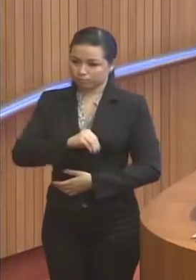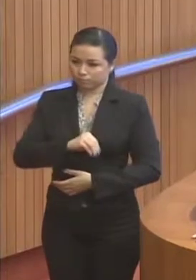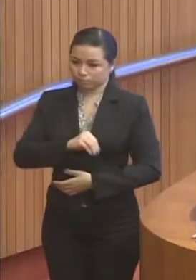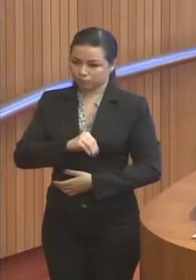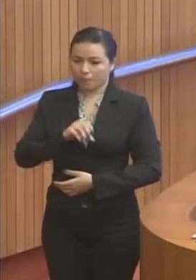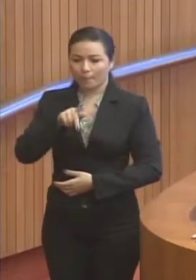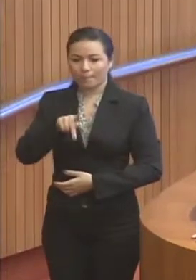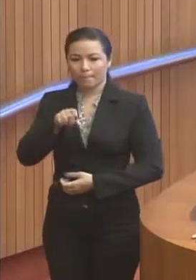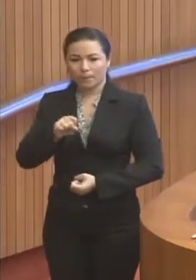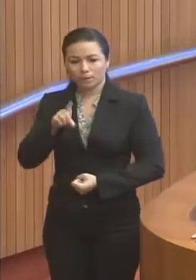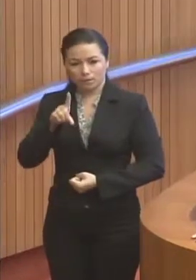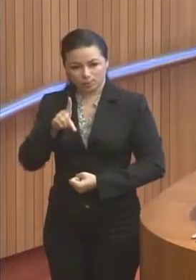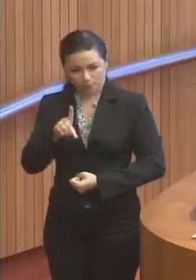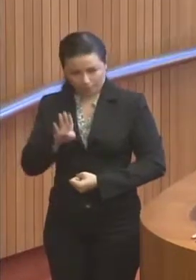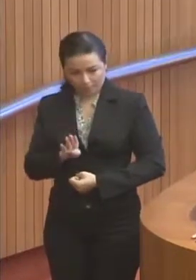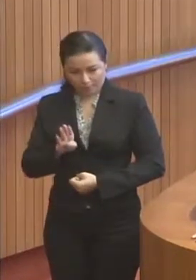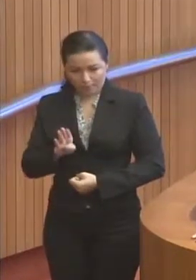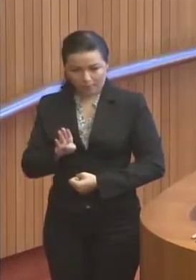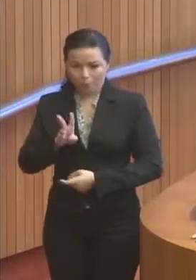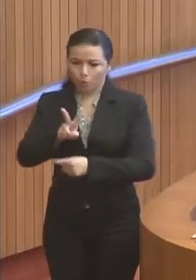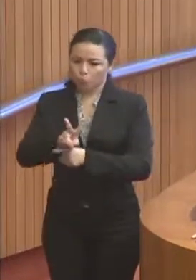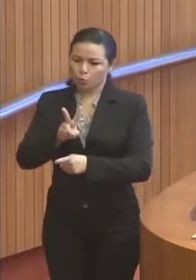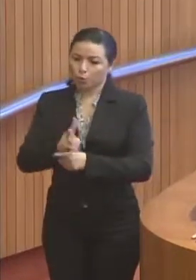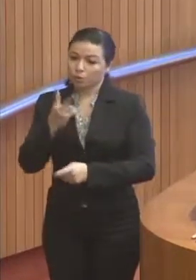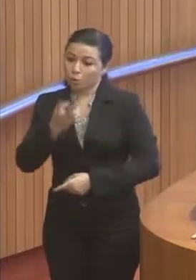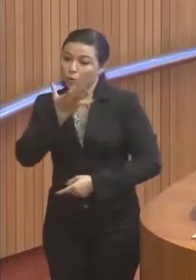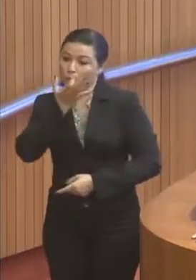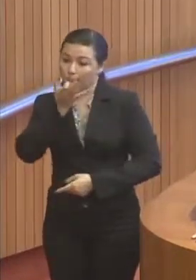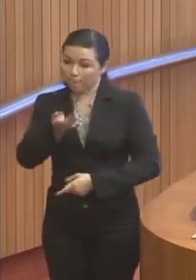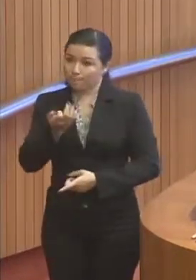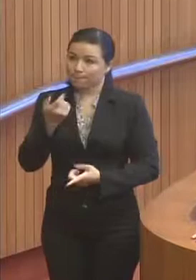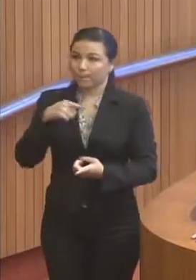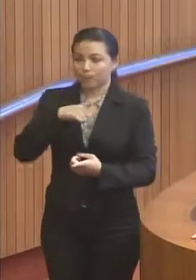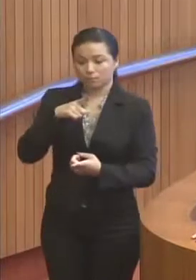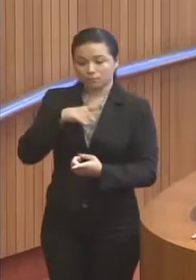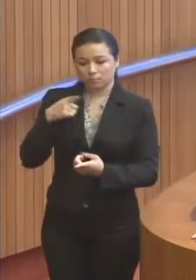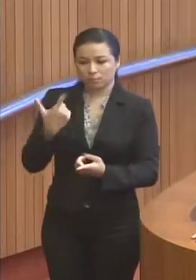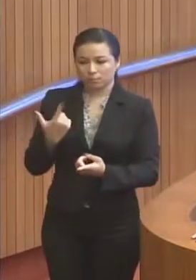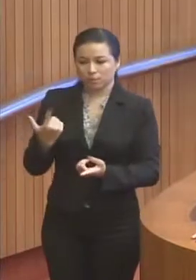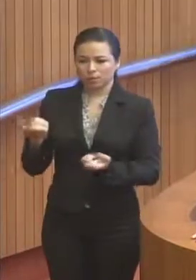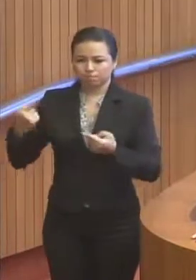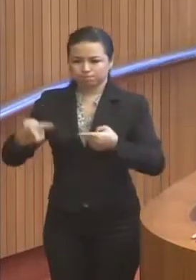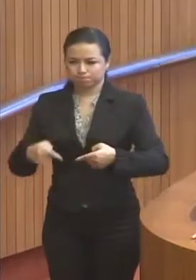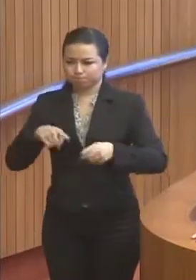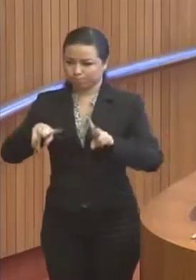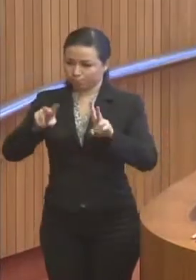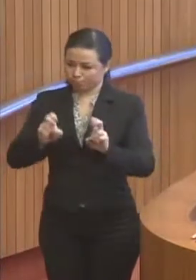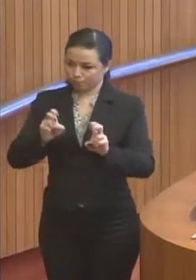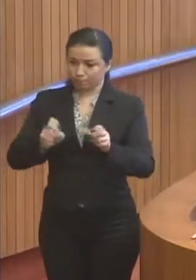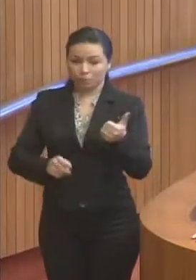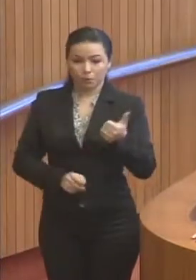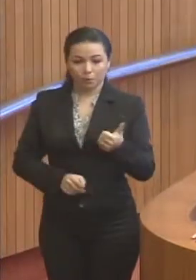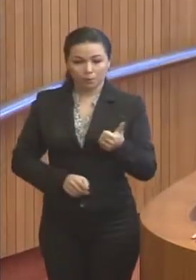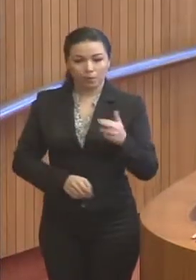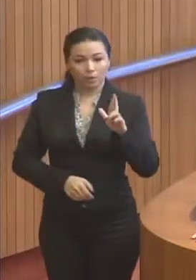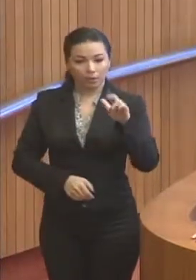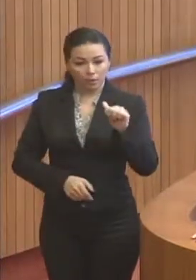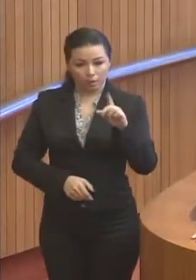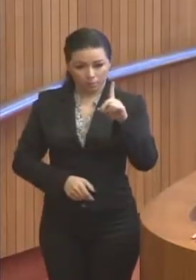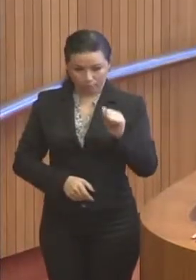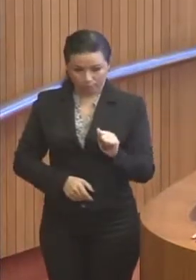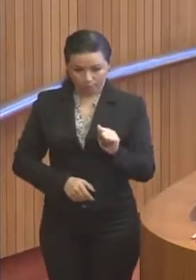PSDB defende duas visões e compromissos para enfrentar esta questão. Primeiro, no campo da renda,